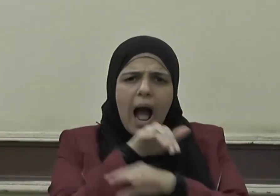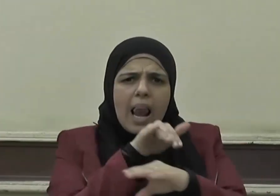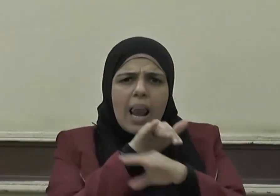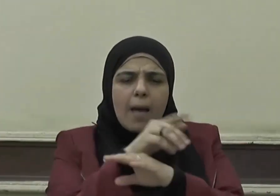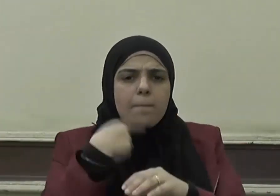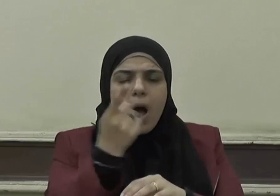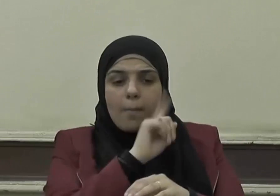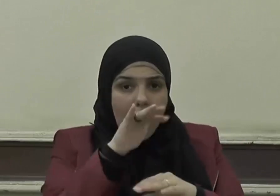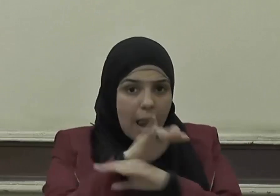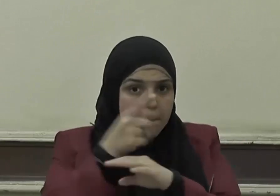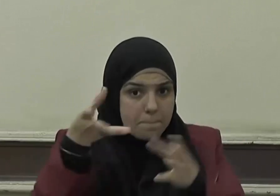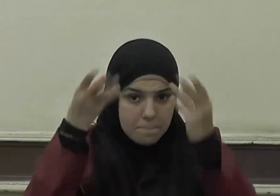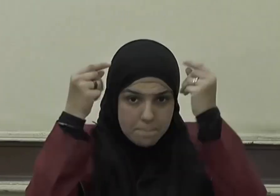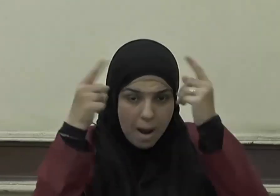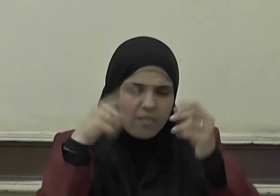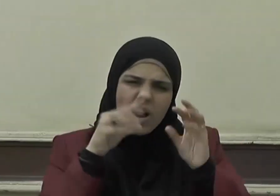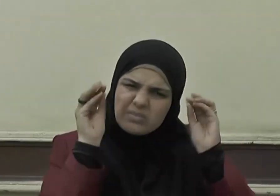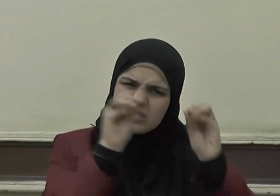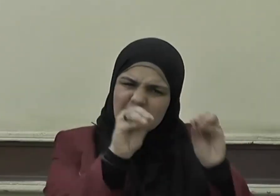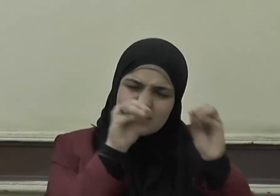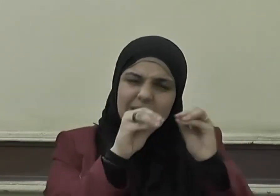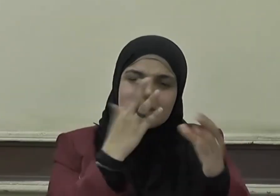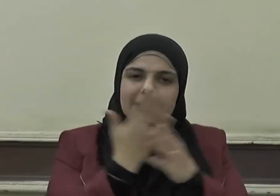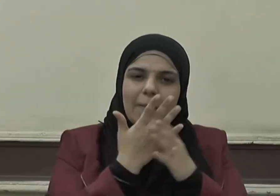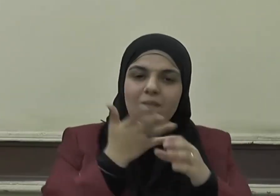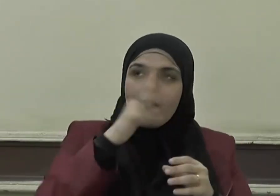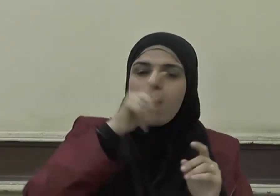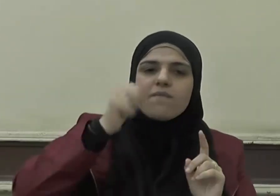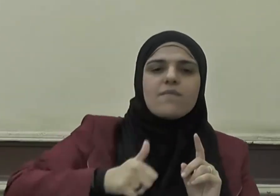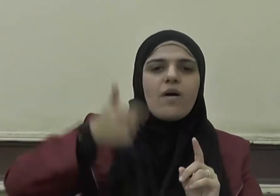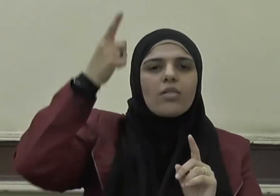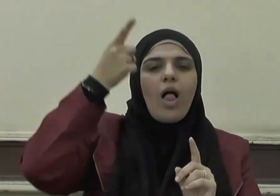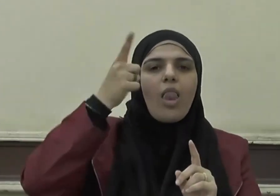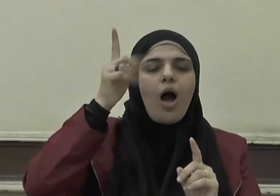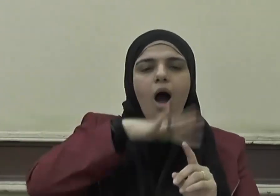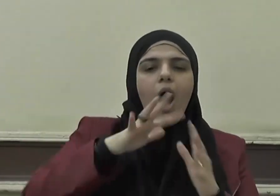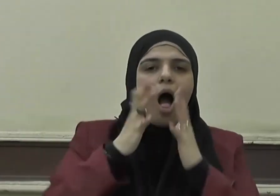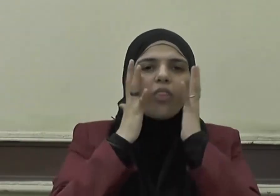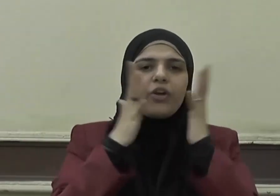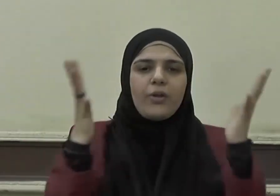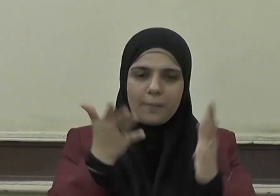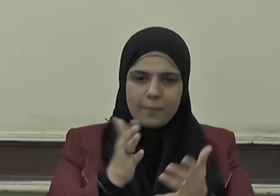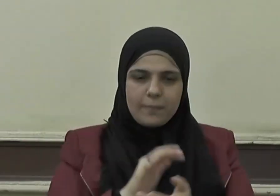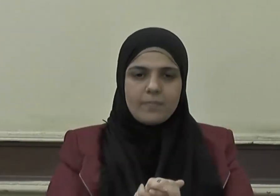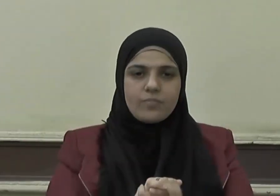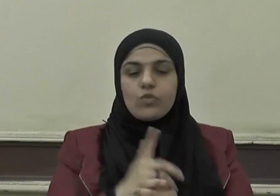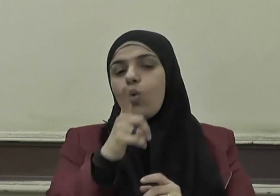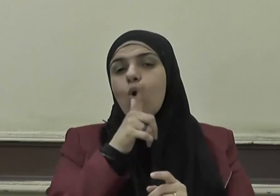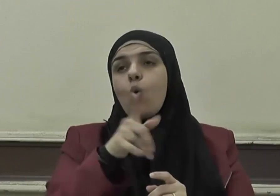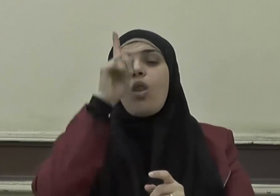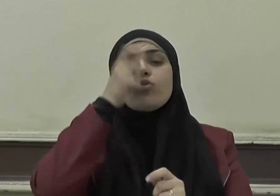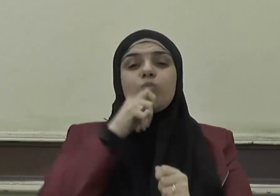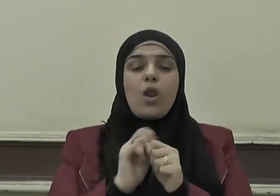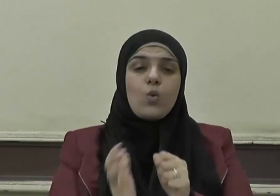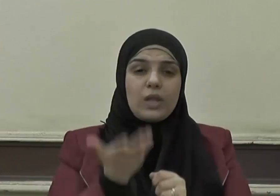ما لم تكن تعلم وكان فضل الله عليك عظيمة ويقول تعالى